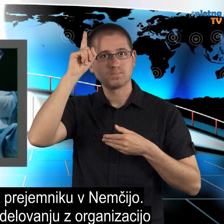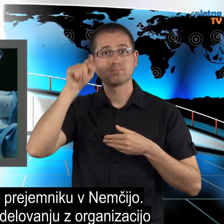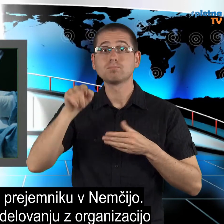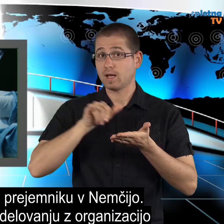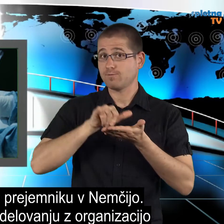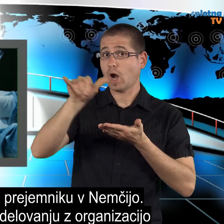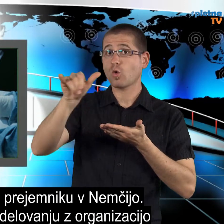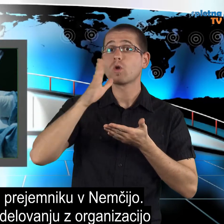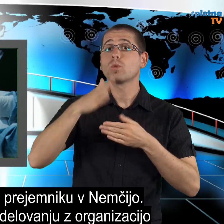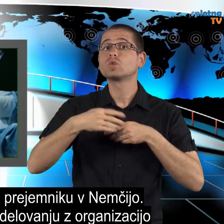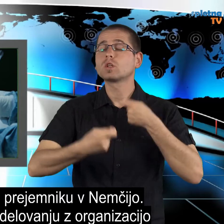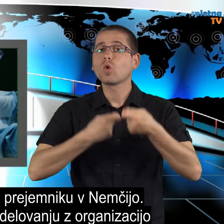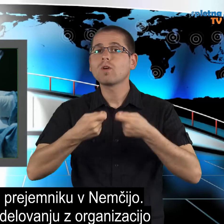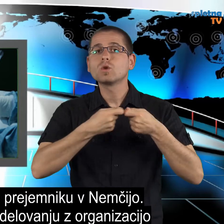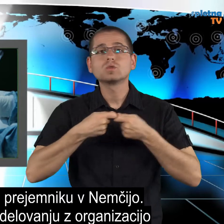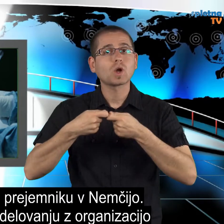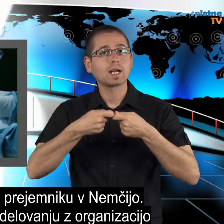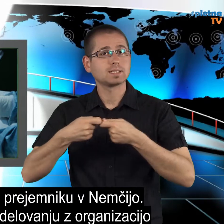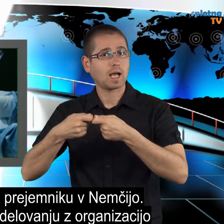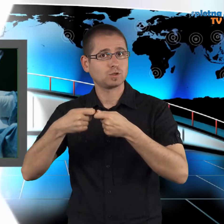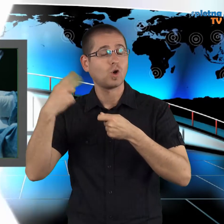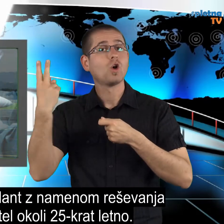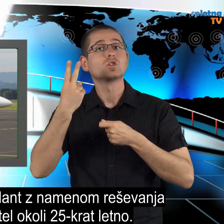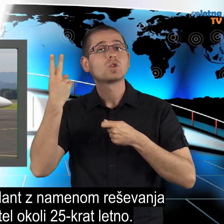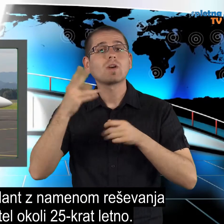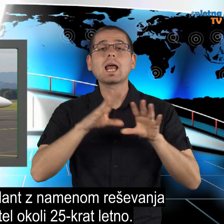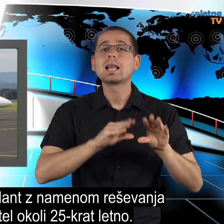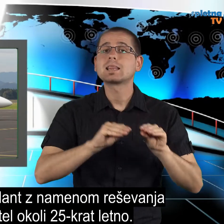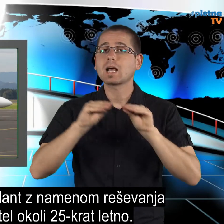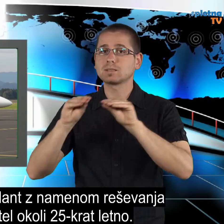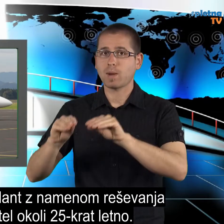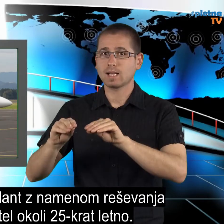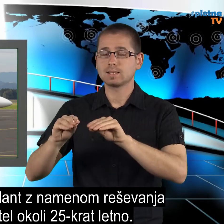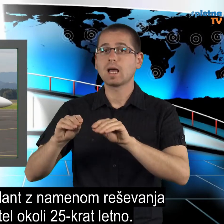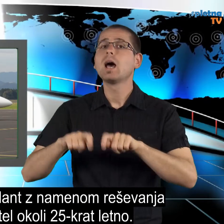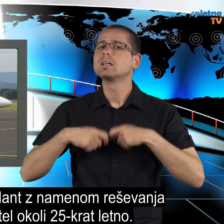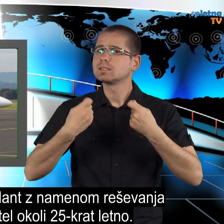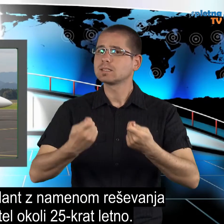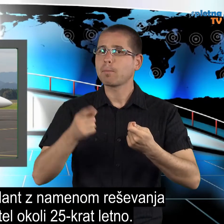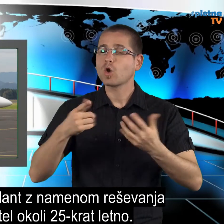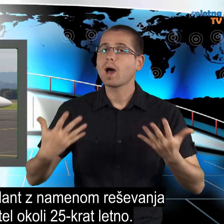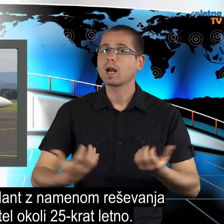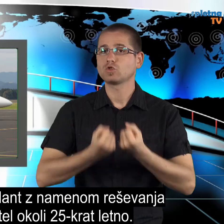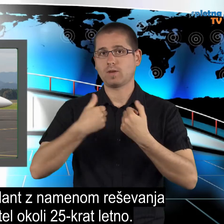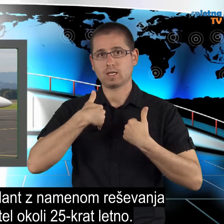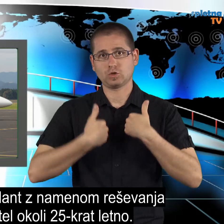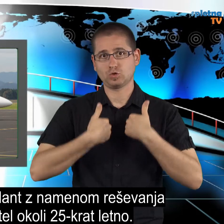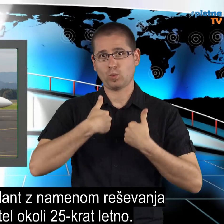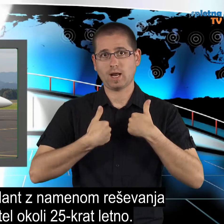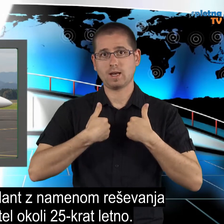Falcon bo v sodelovanju z organizacijo Slovenija Transplant z namenom reševanja življen poletel okoli